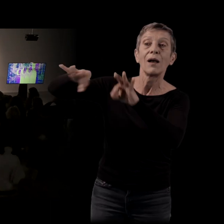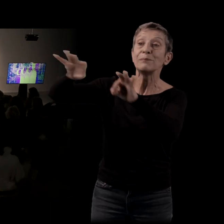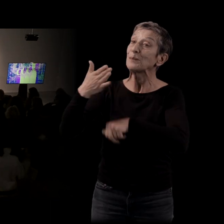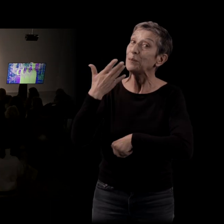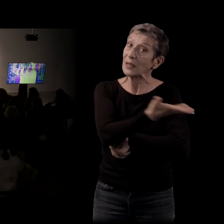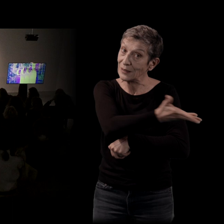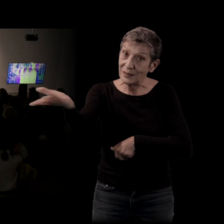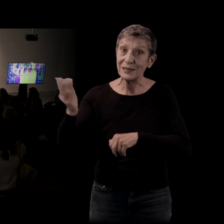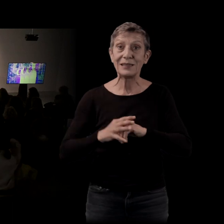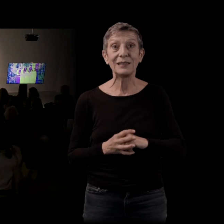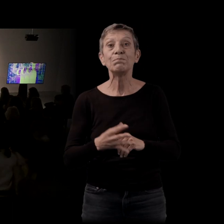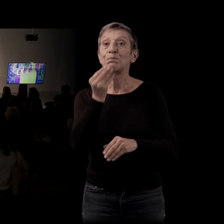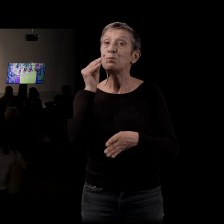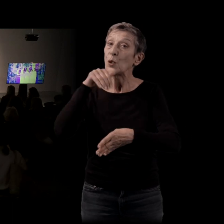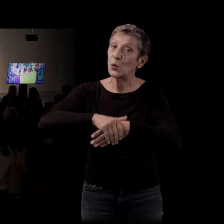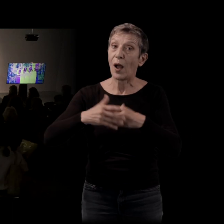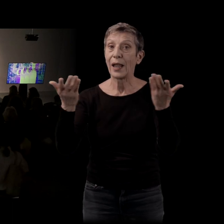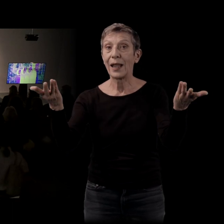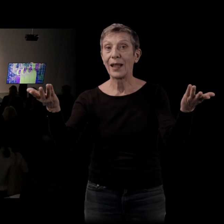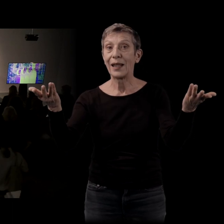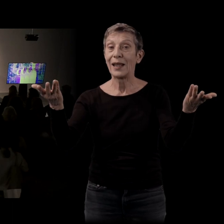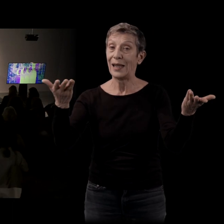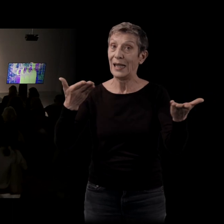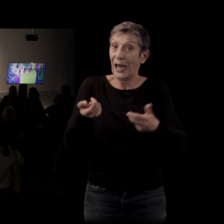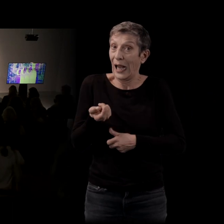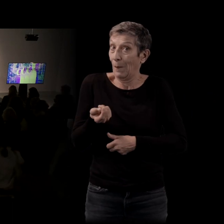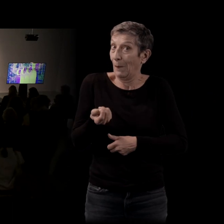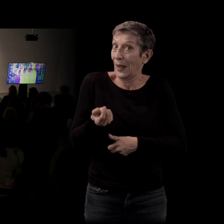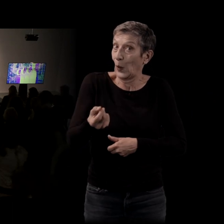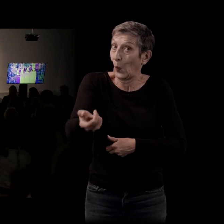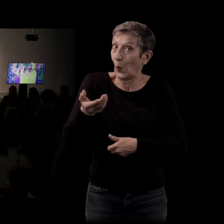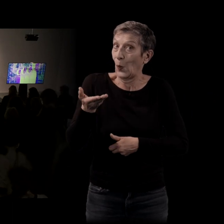Passez une très bonne fin de soirée et rendez-vous très bientôt dans ce festival Effraction. Merci à tous.